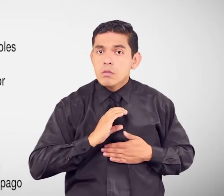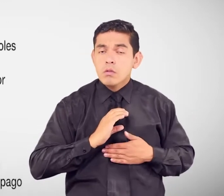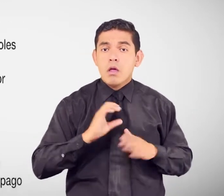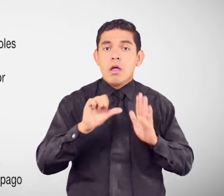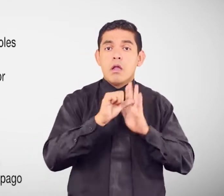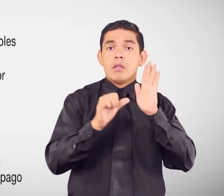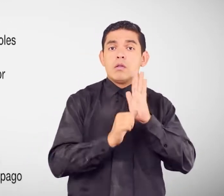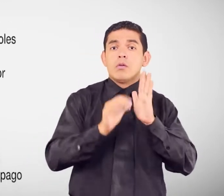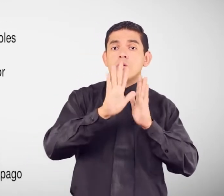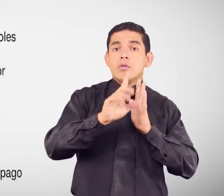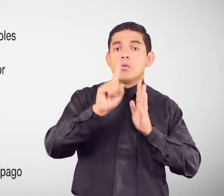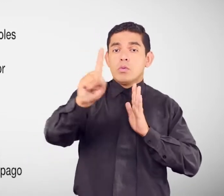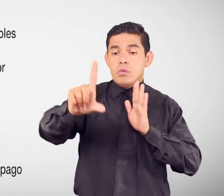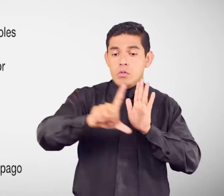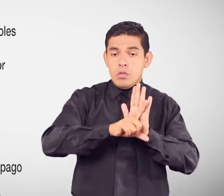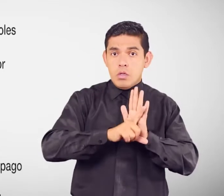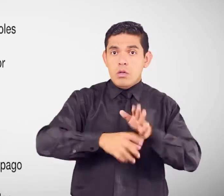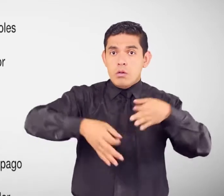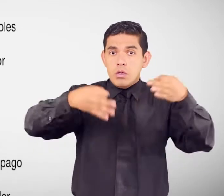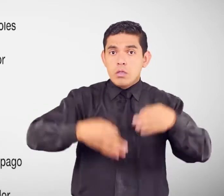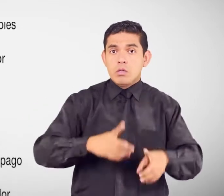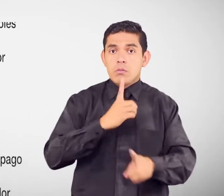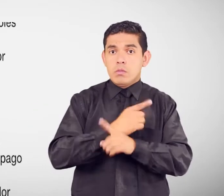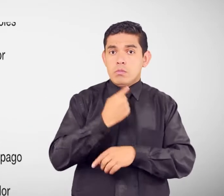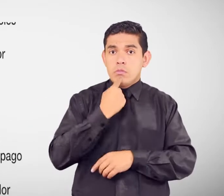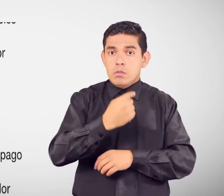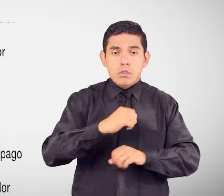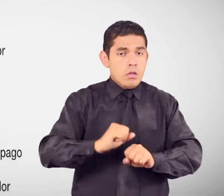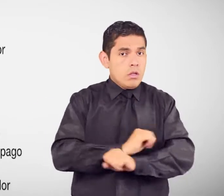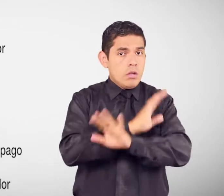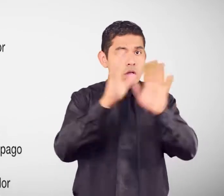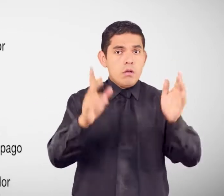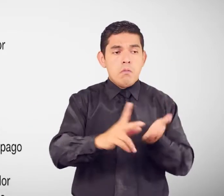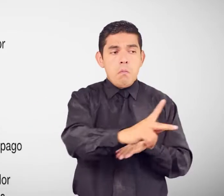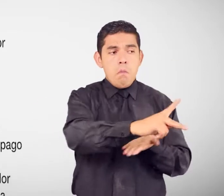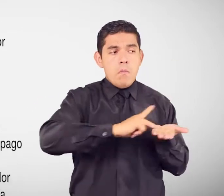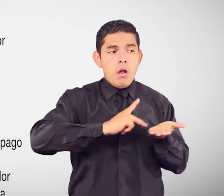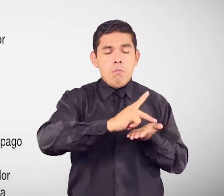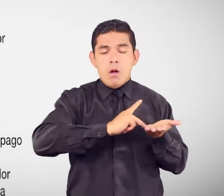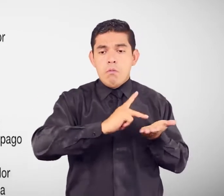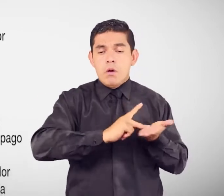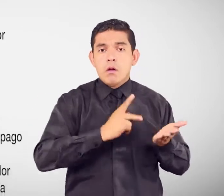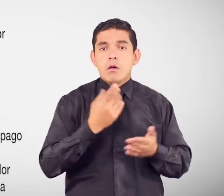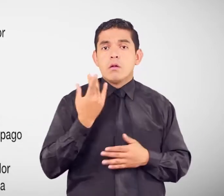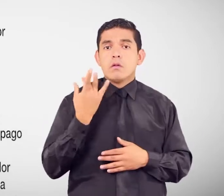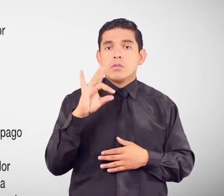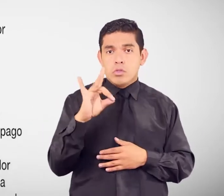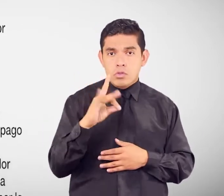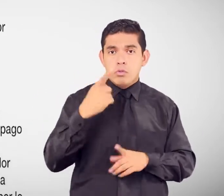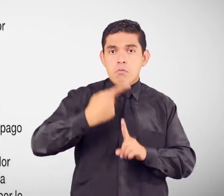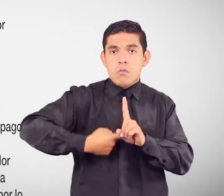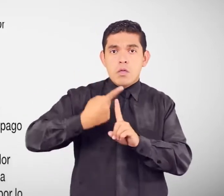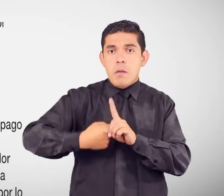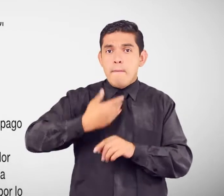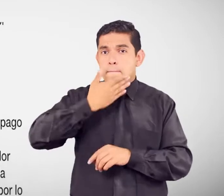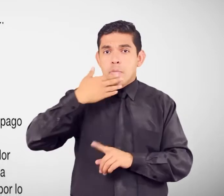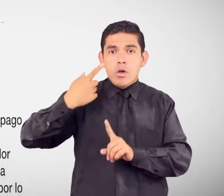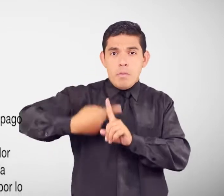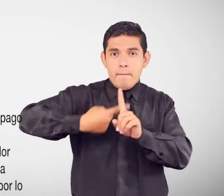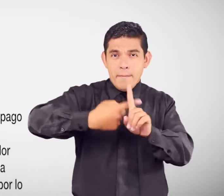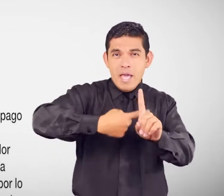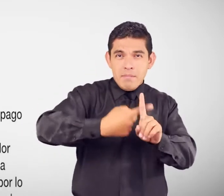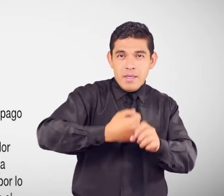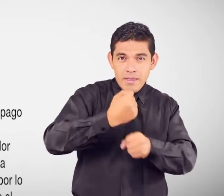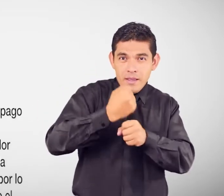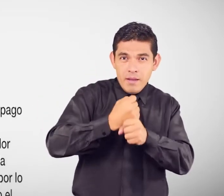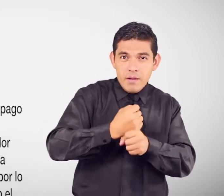De la ley orgánica De discapacidades Prevé el pago Equivalente A 18 meses De la mejor remuneración Percibida por el trabajador Con